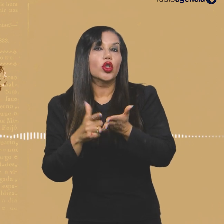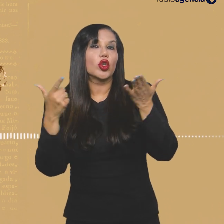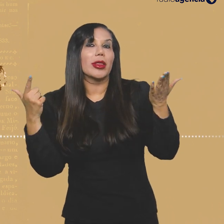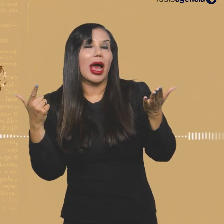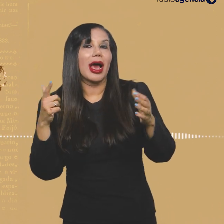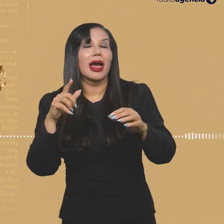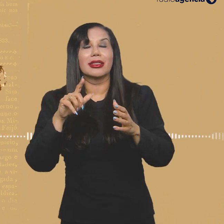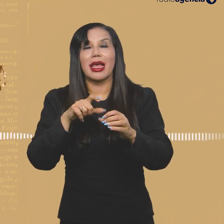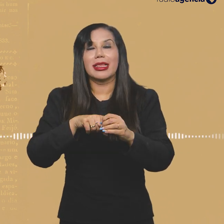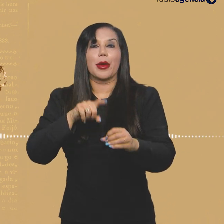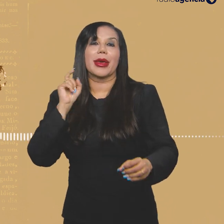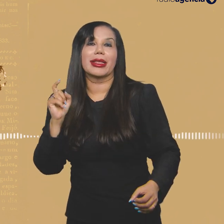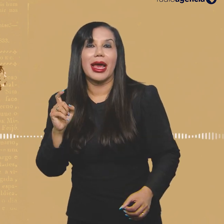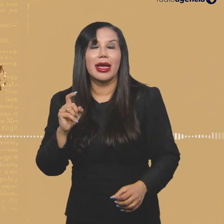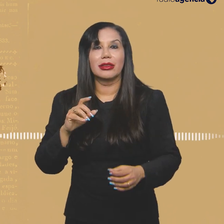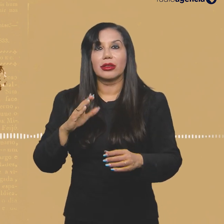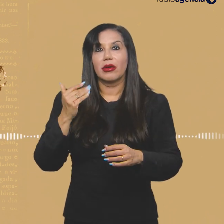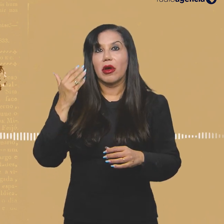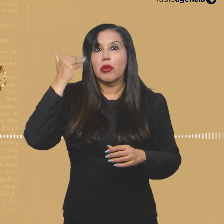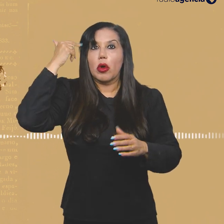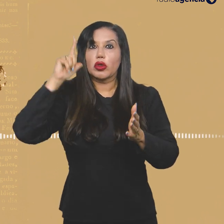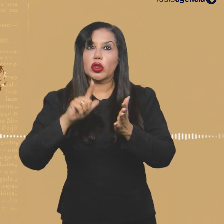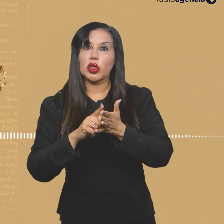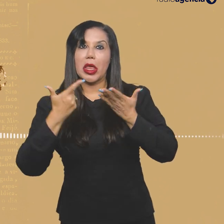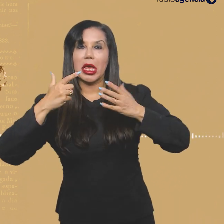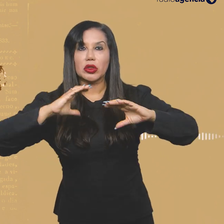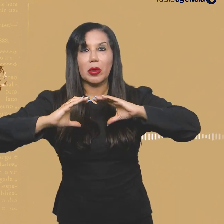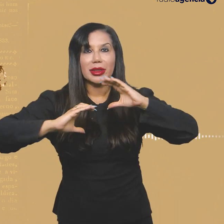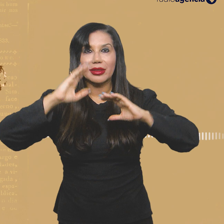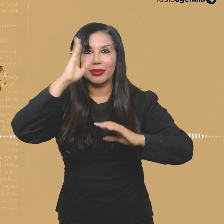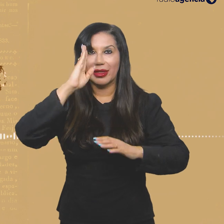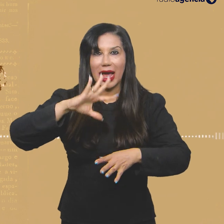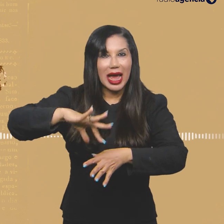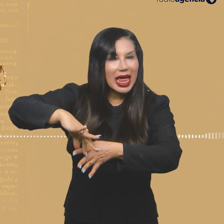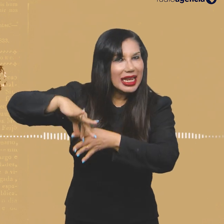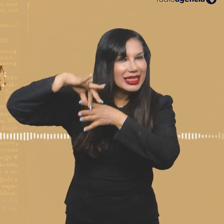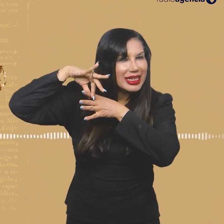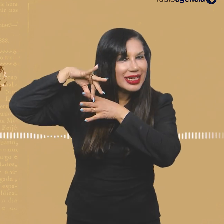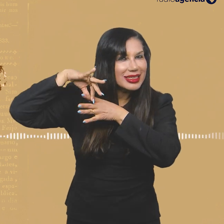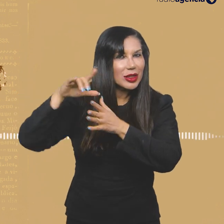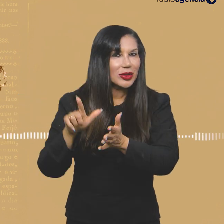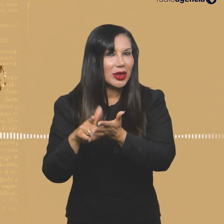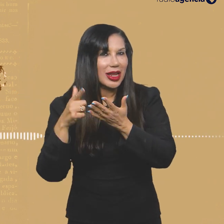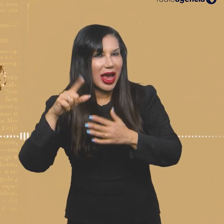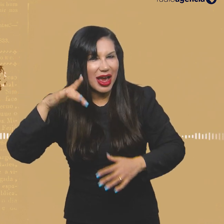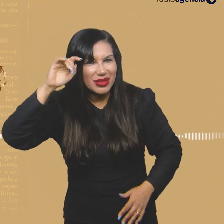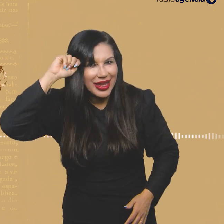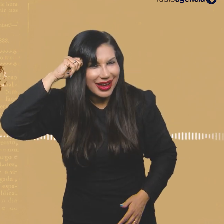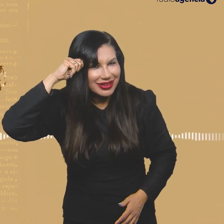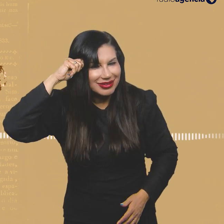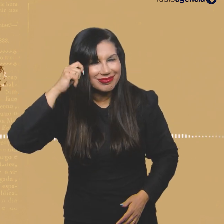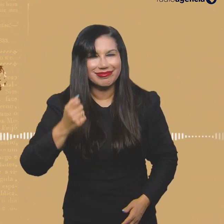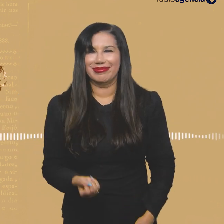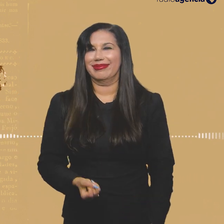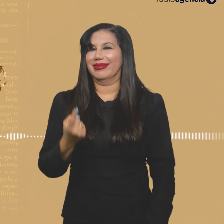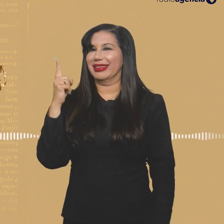de mídias independentes, grandes jornais, grandes canais de comunicação do Brasil em que a liderança desse jornal seja